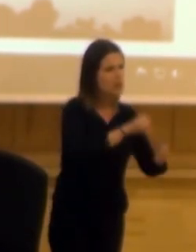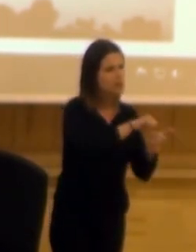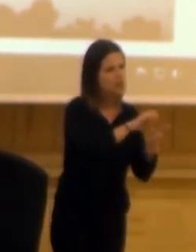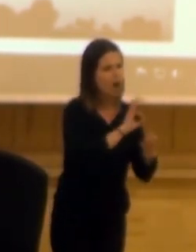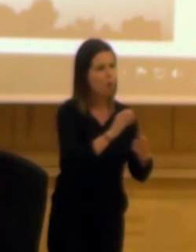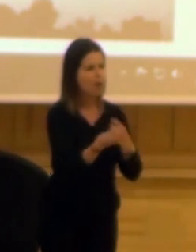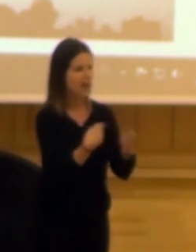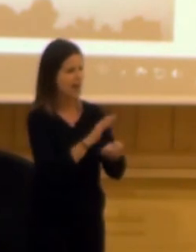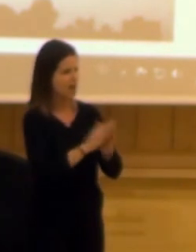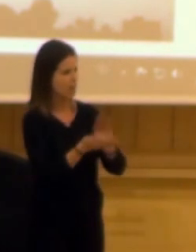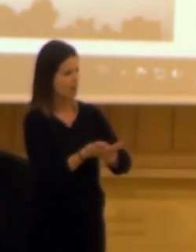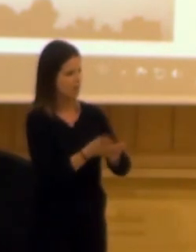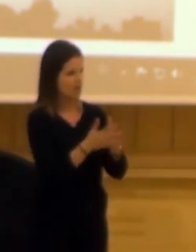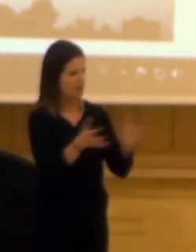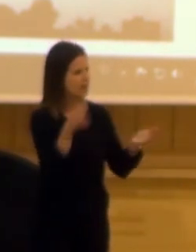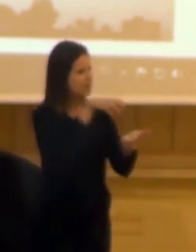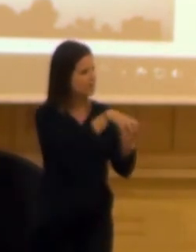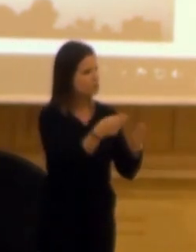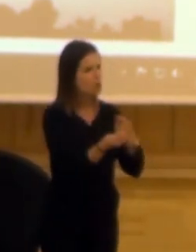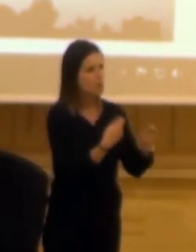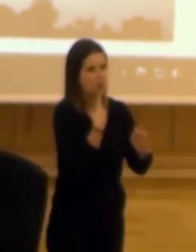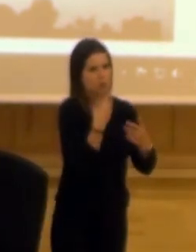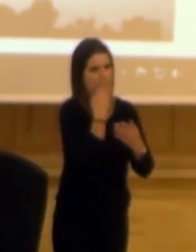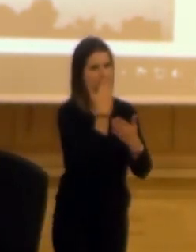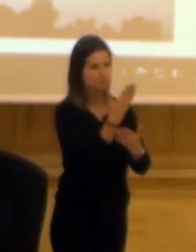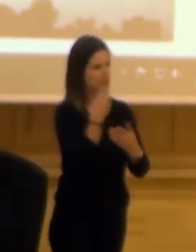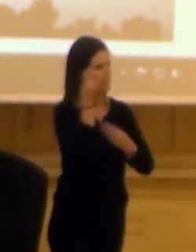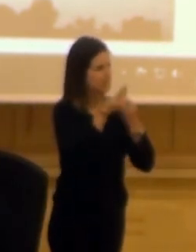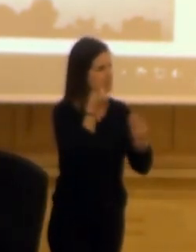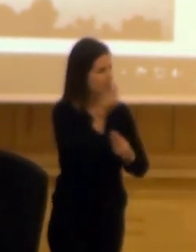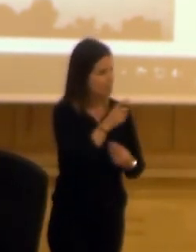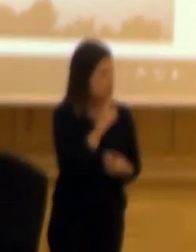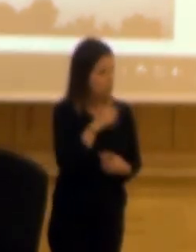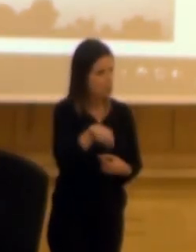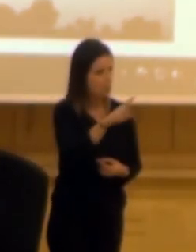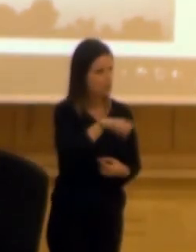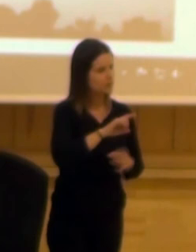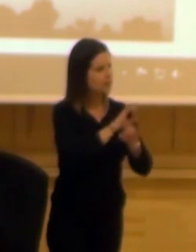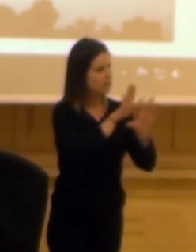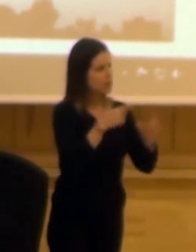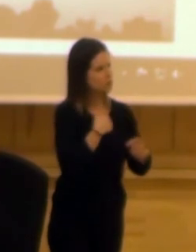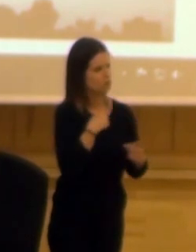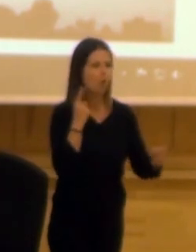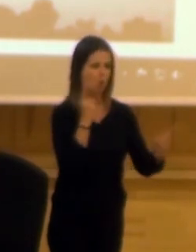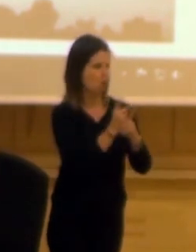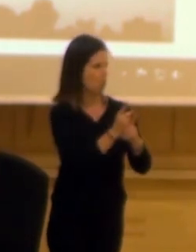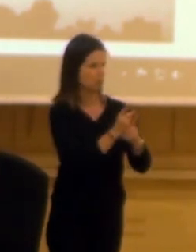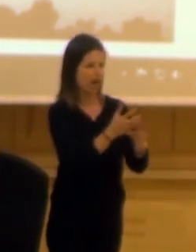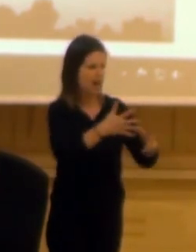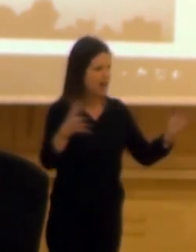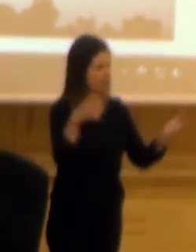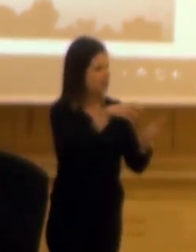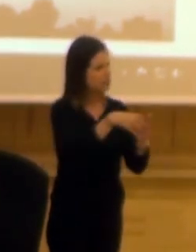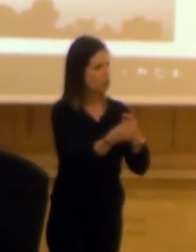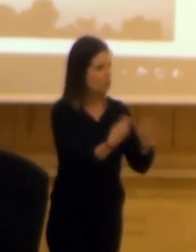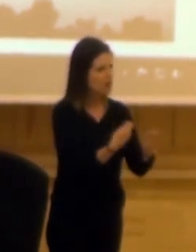pregunto los grandes centros comerciales lo digo abiertamente reflexionemos sobre eso claro yo estoy en contra de esas grandes